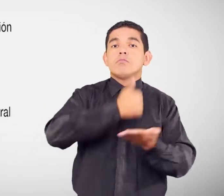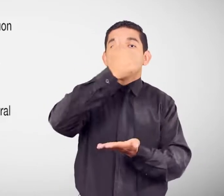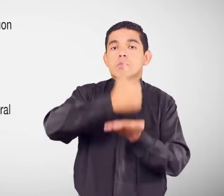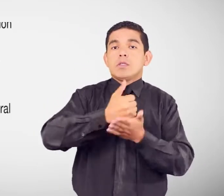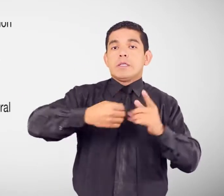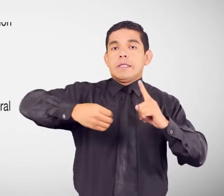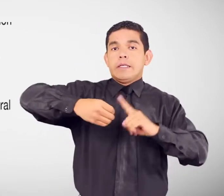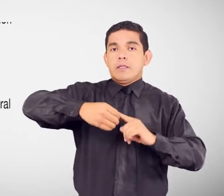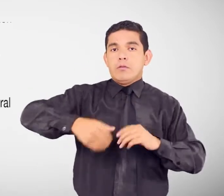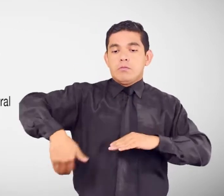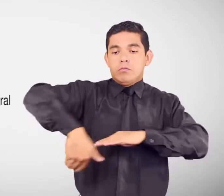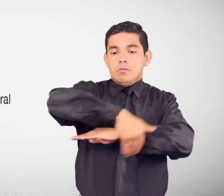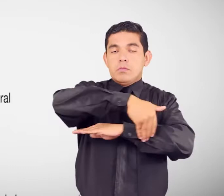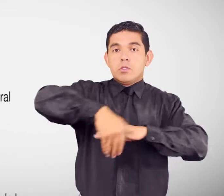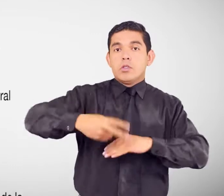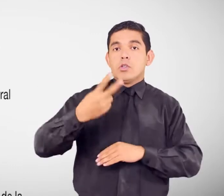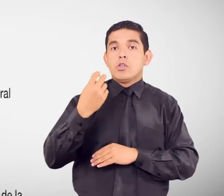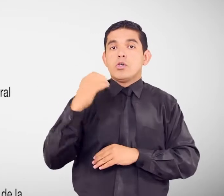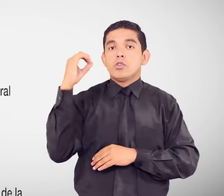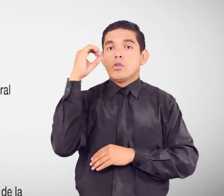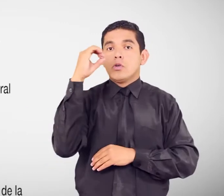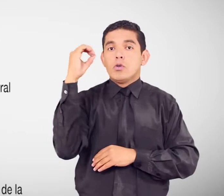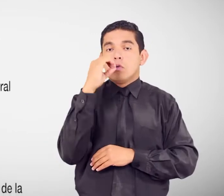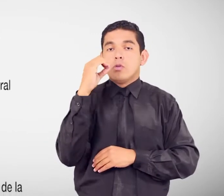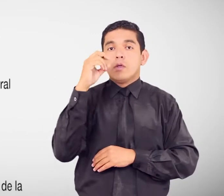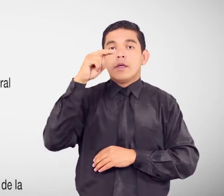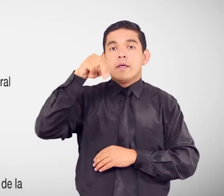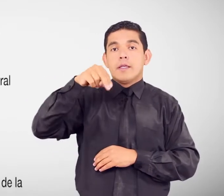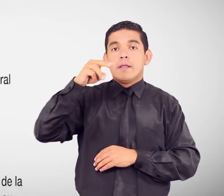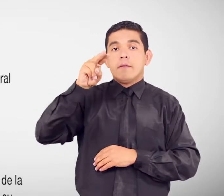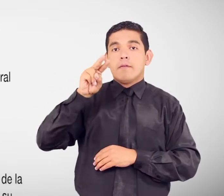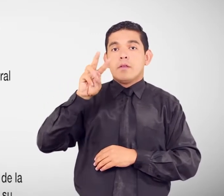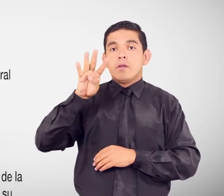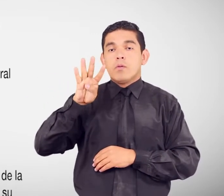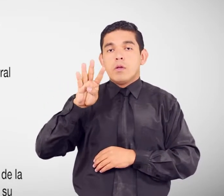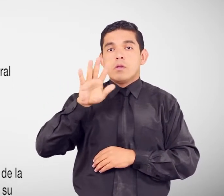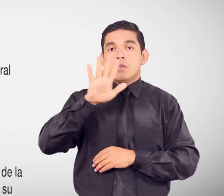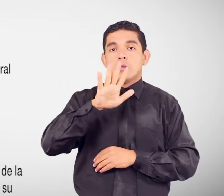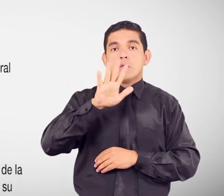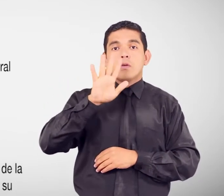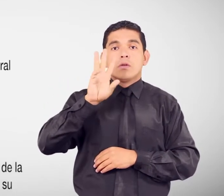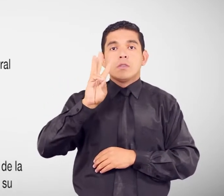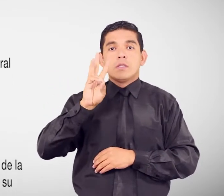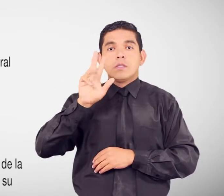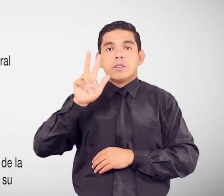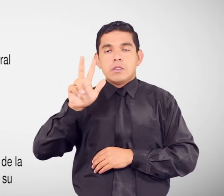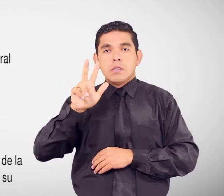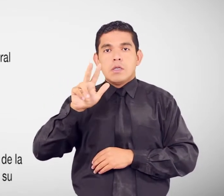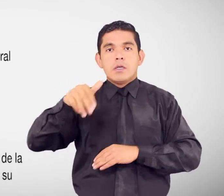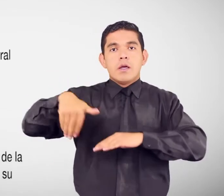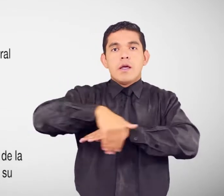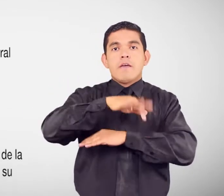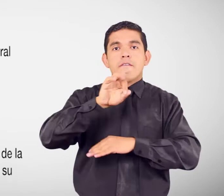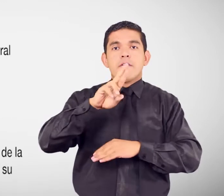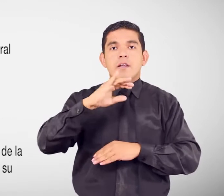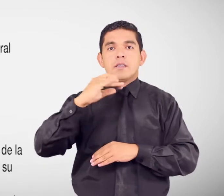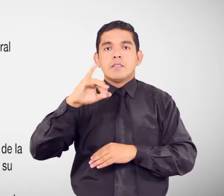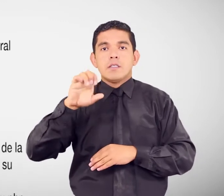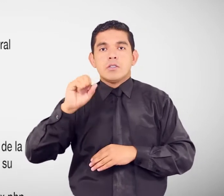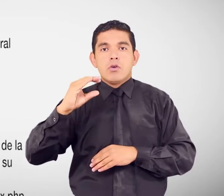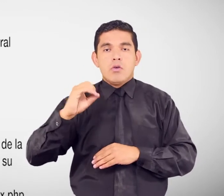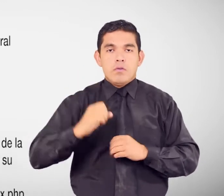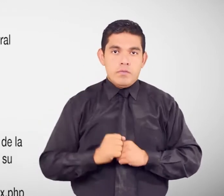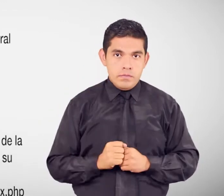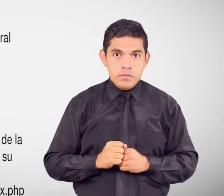Dirección 12 de Octubre N24 563 Y Francisco Salazar Direcciones